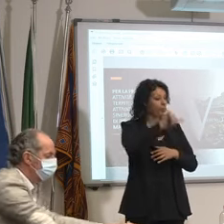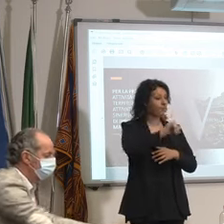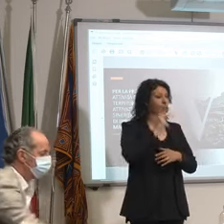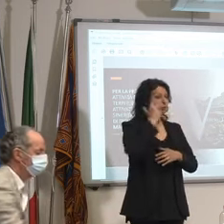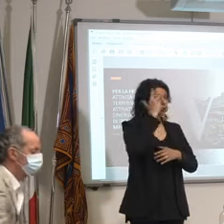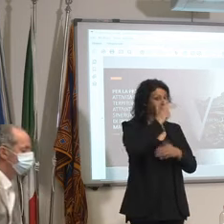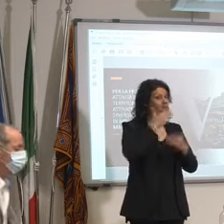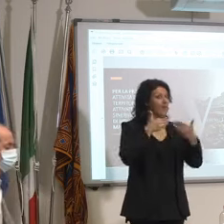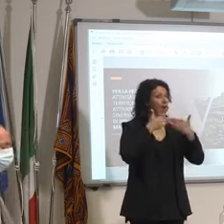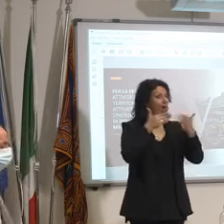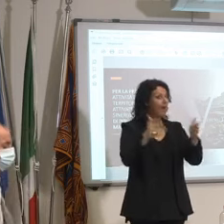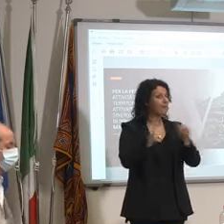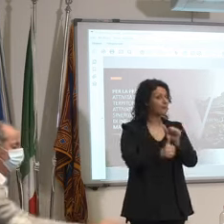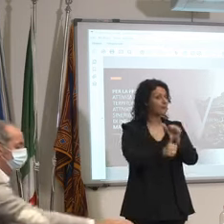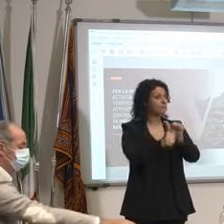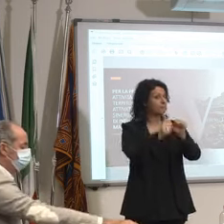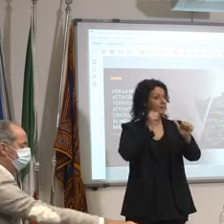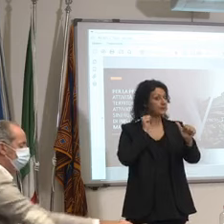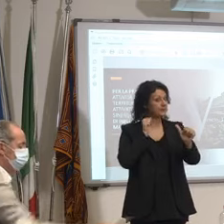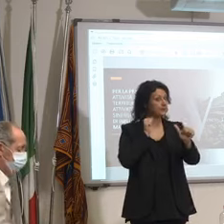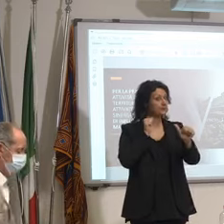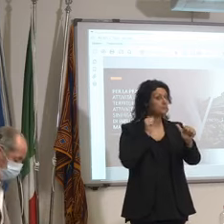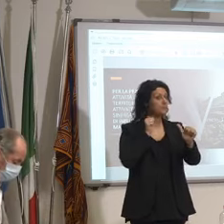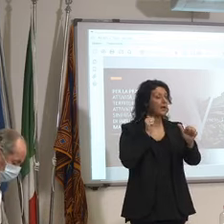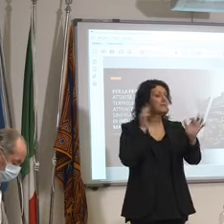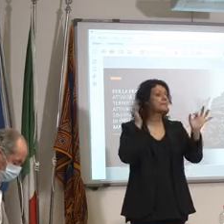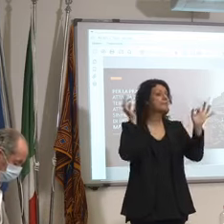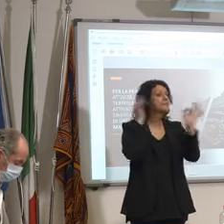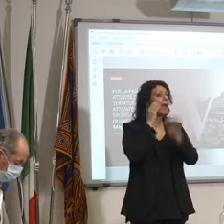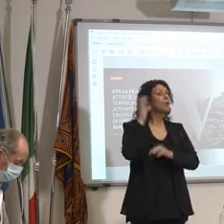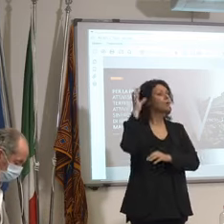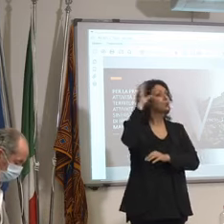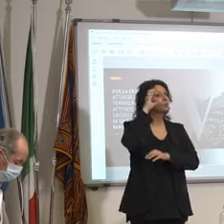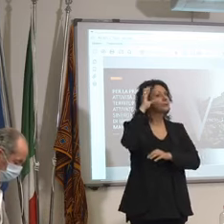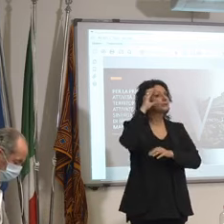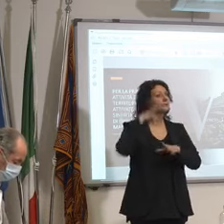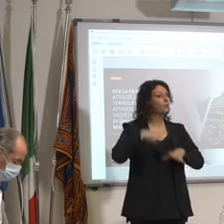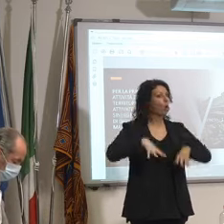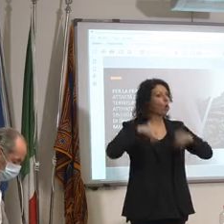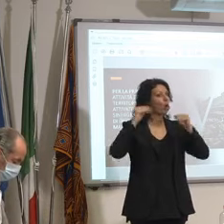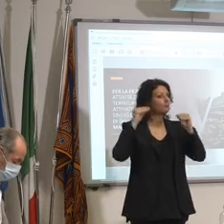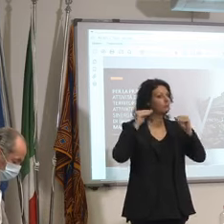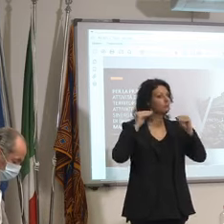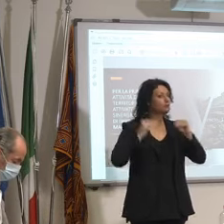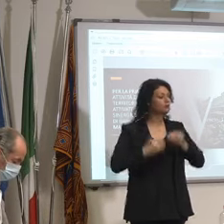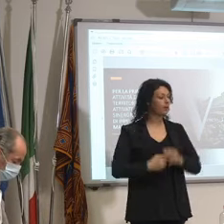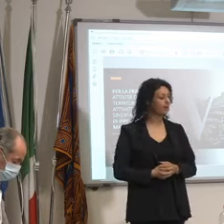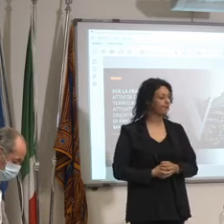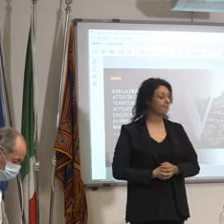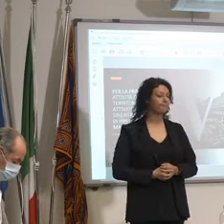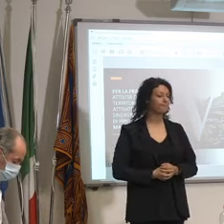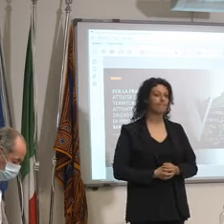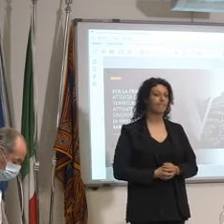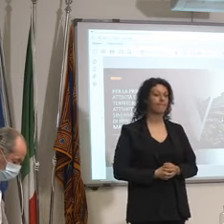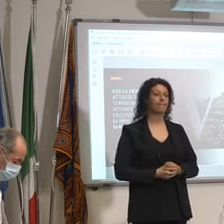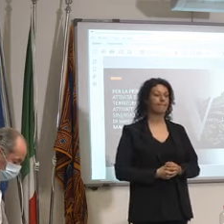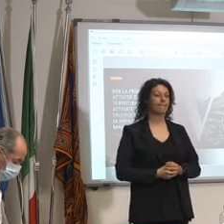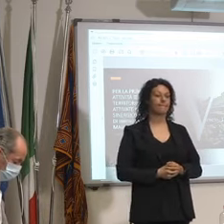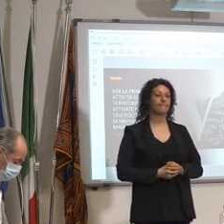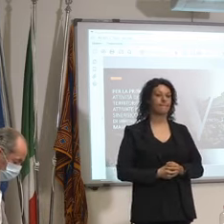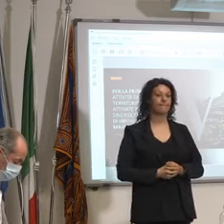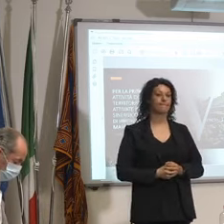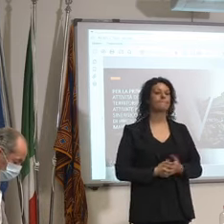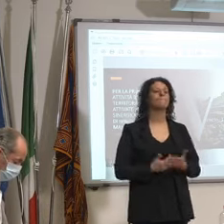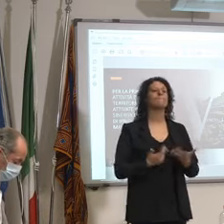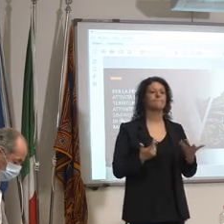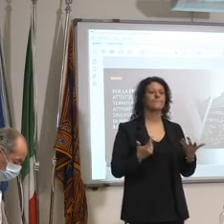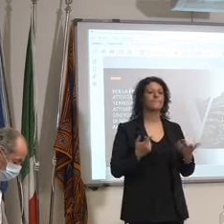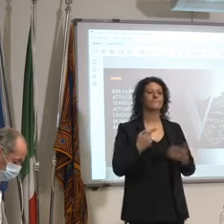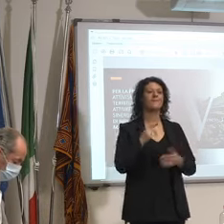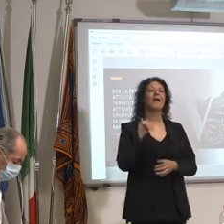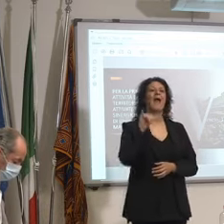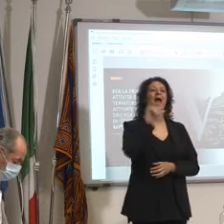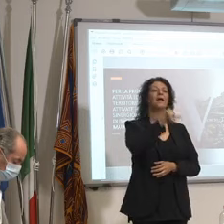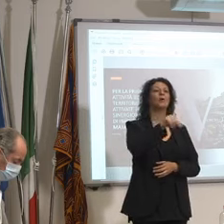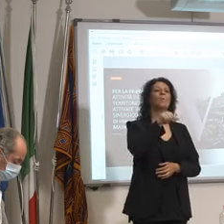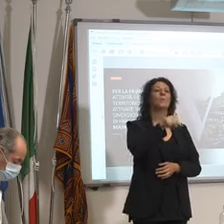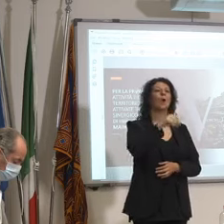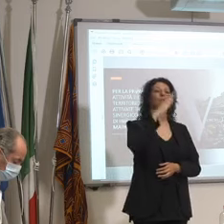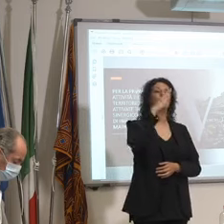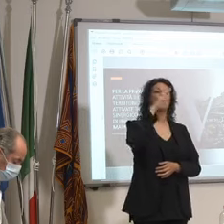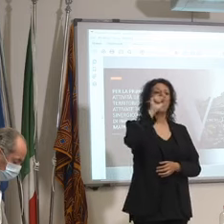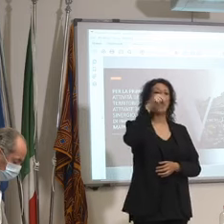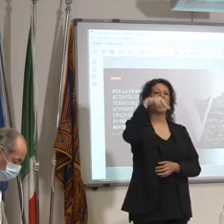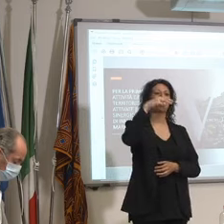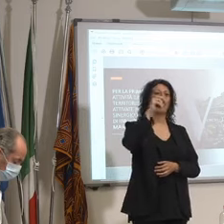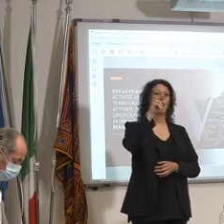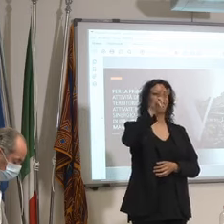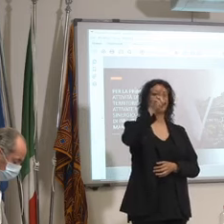dovesse arrivare come spieghiamo il turista grazie grazie a lei per la domanda l'aeroporto Canova è fondamentale